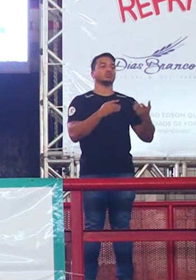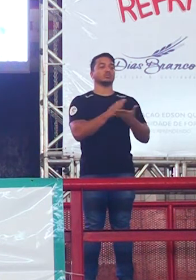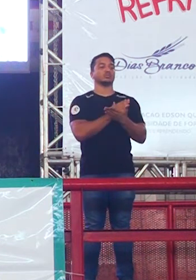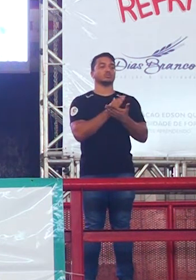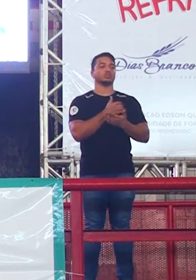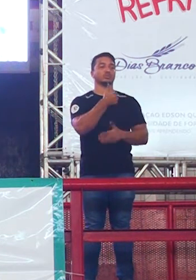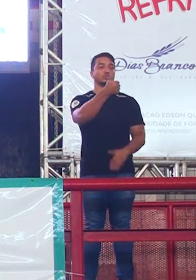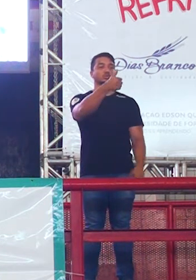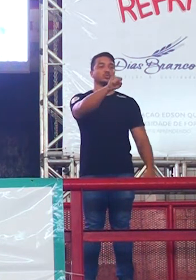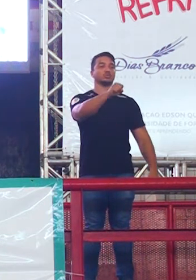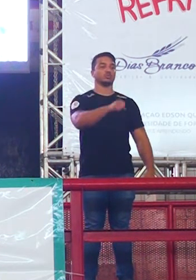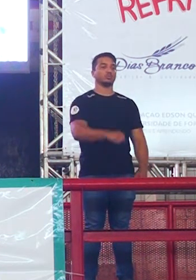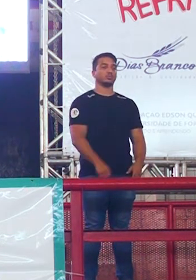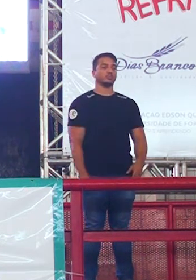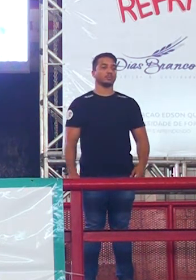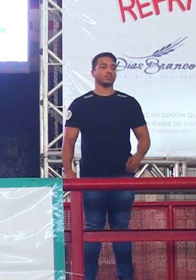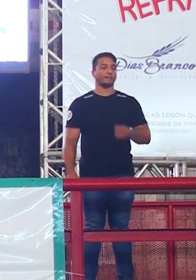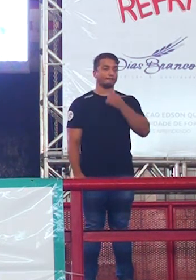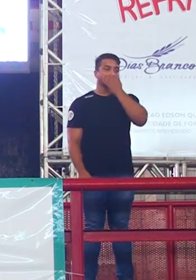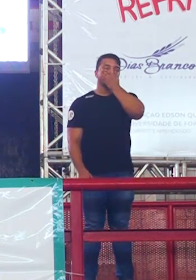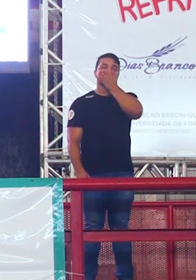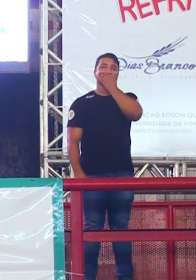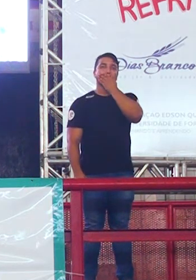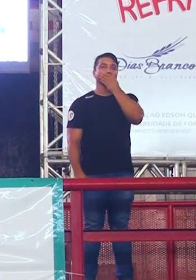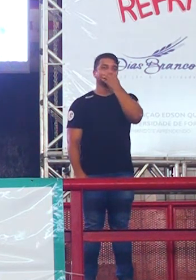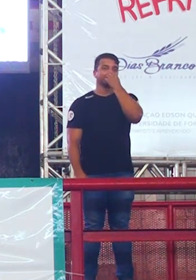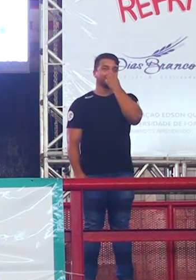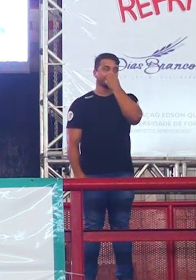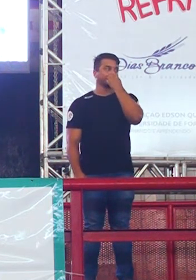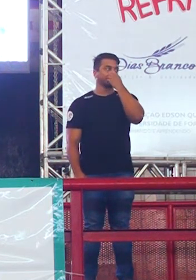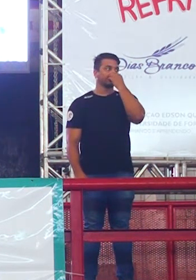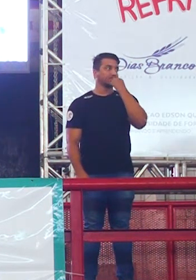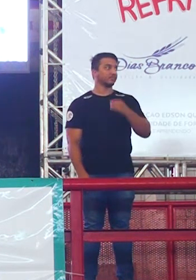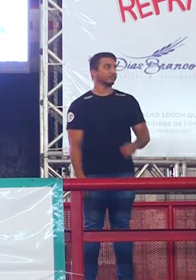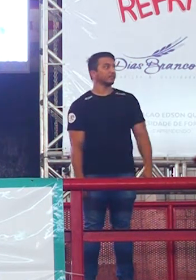Ei Marcelo, valeu cara. Página 18 galera, vamos lá.